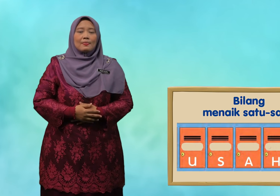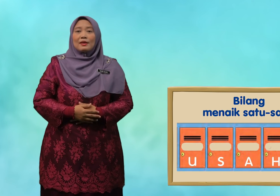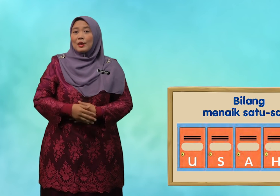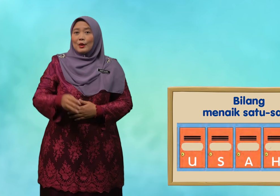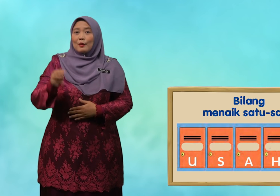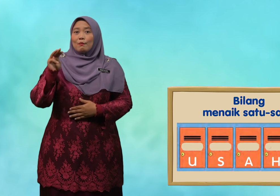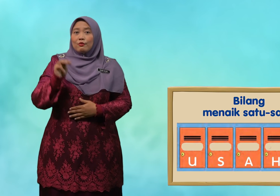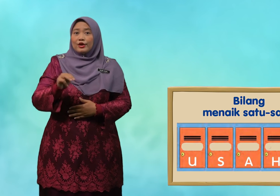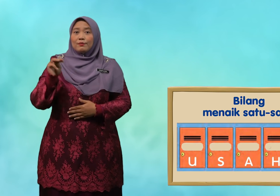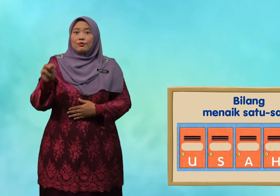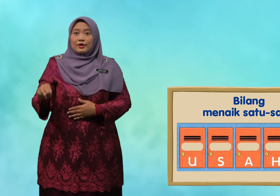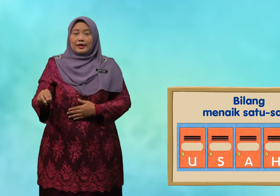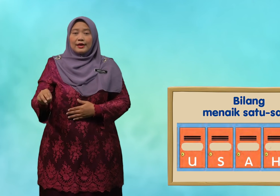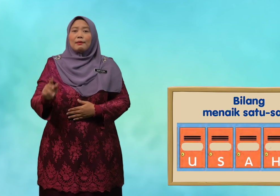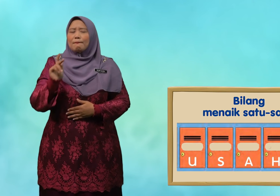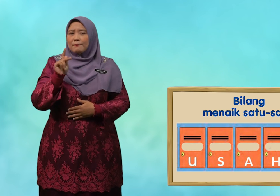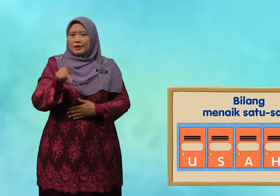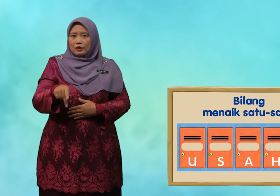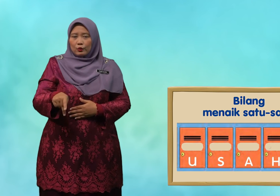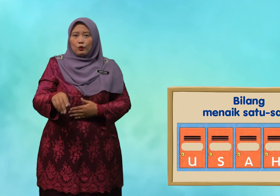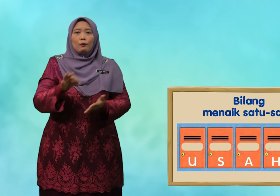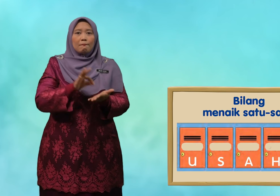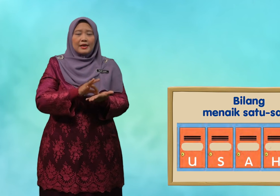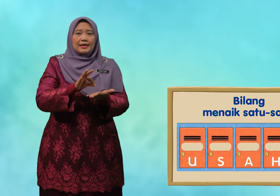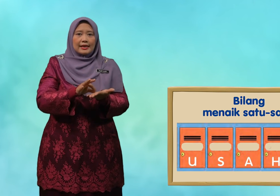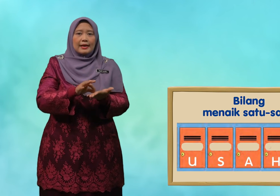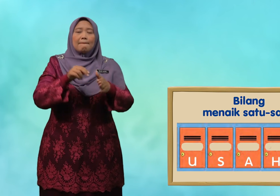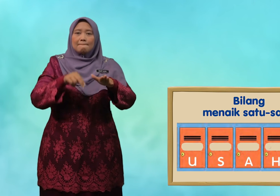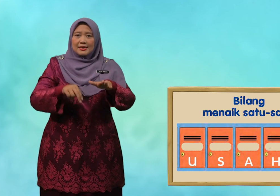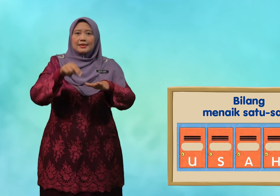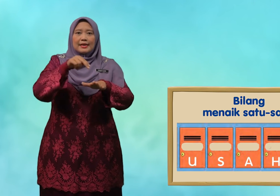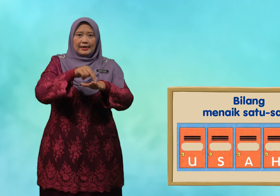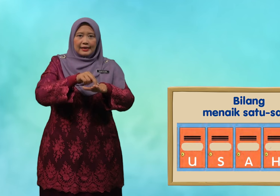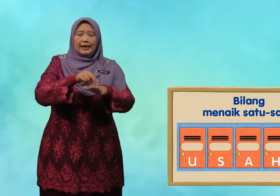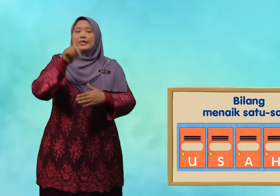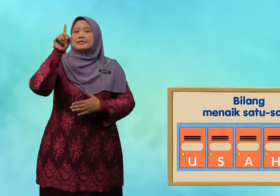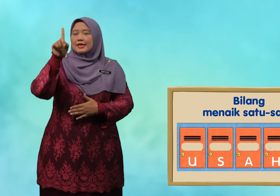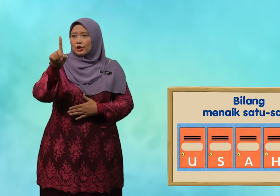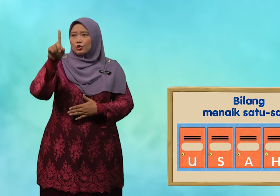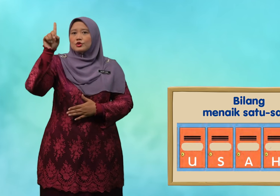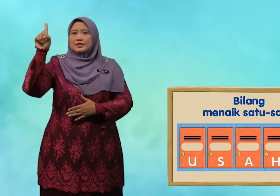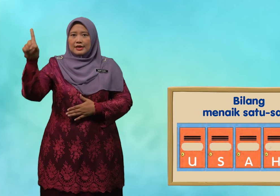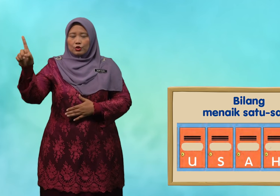murid-murid perlu bilang menaik satu satu